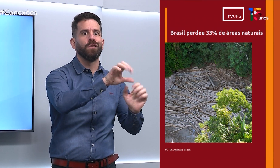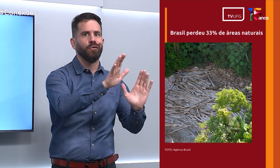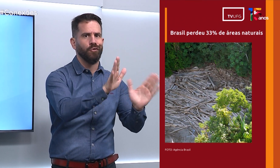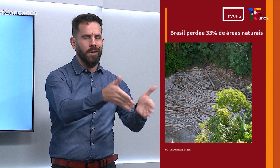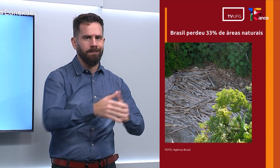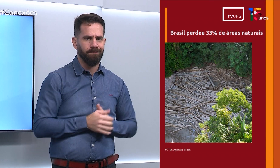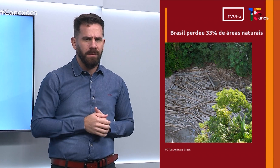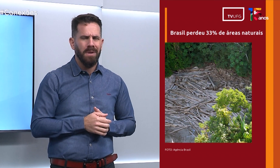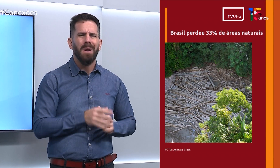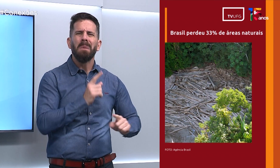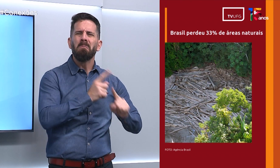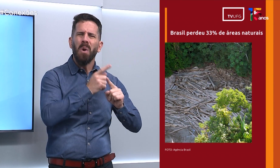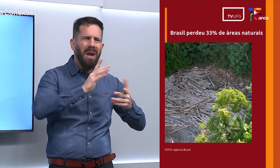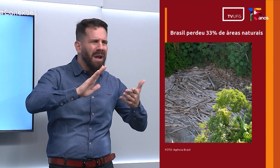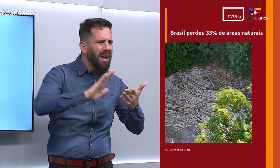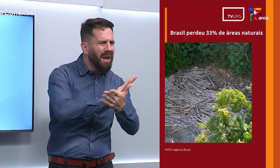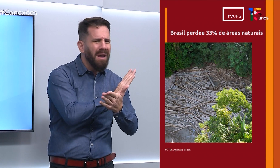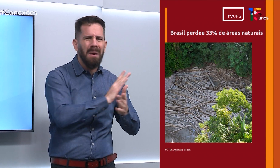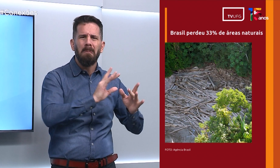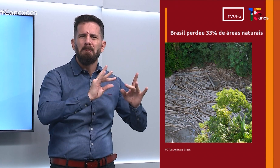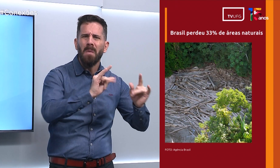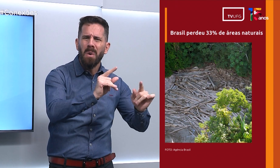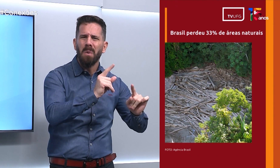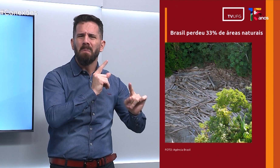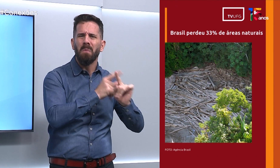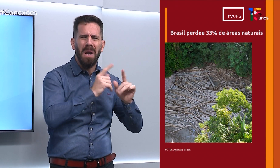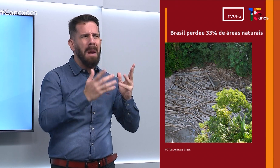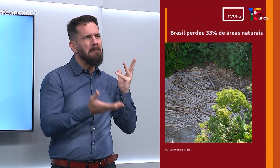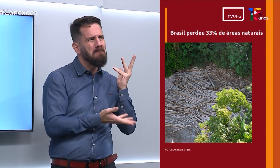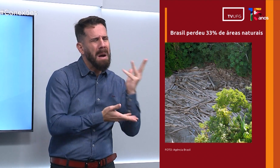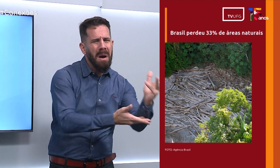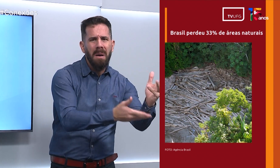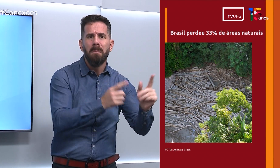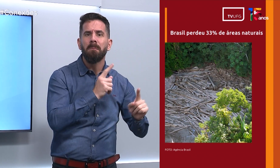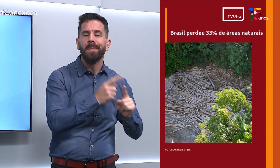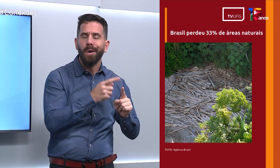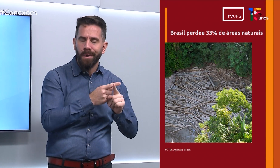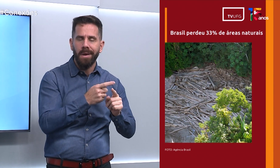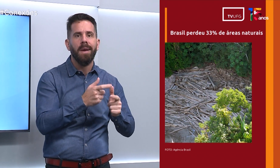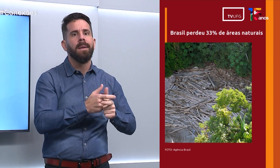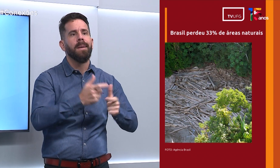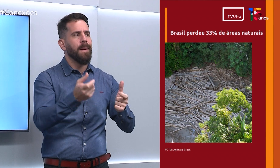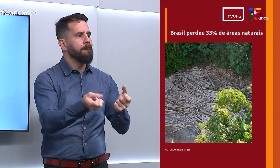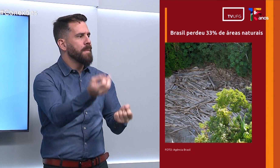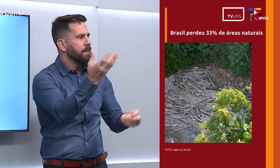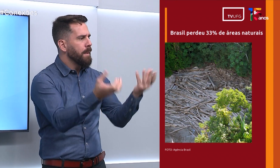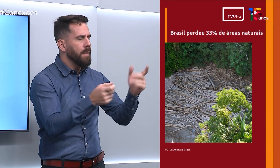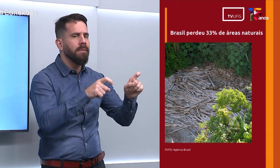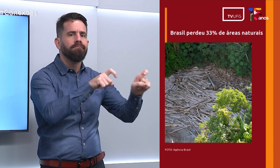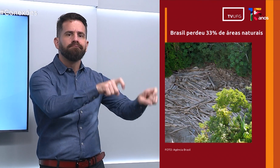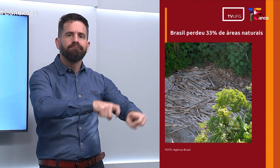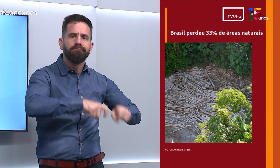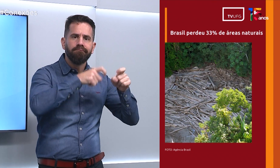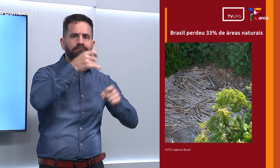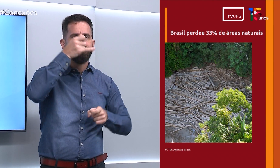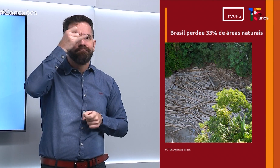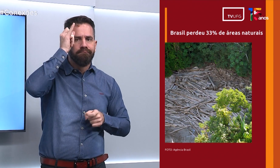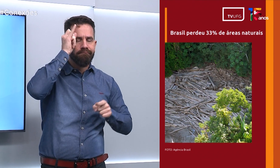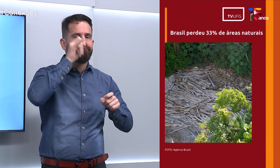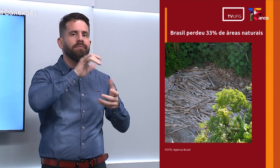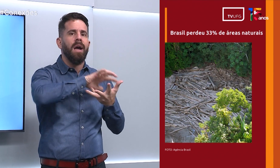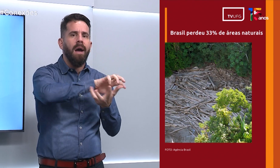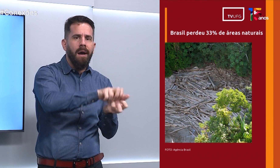Os principais fatores para essa diminuição é o aumento das áreas de pastagem e de agricultura.